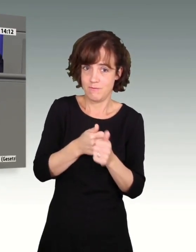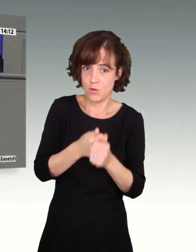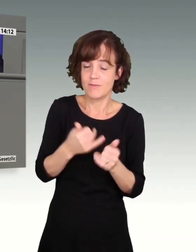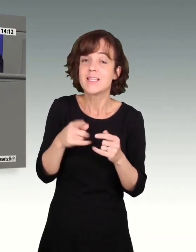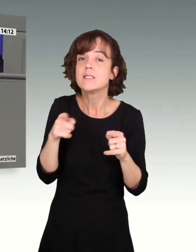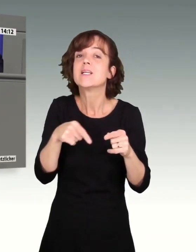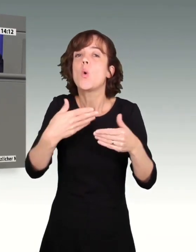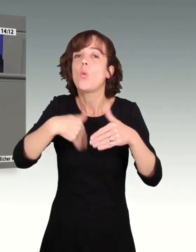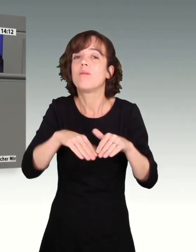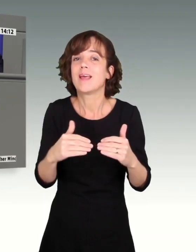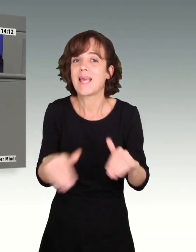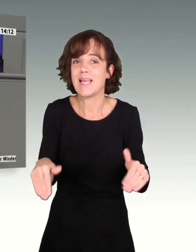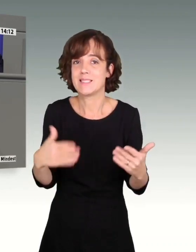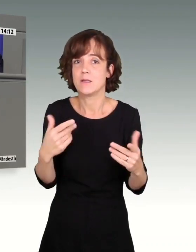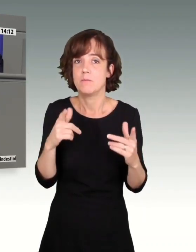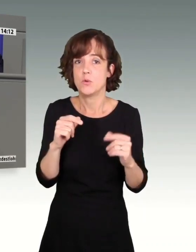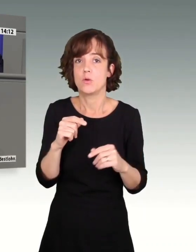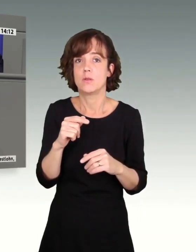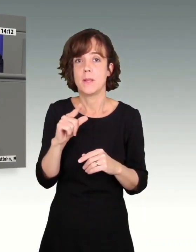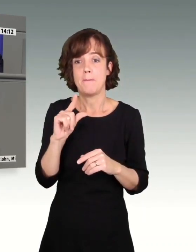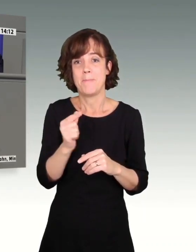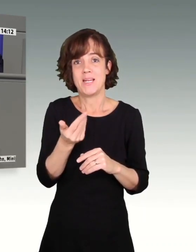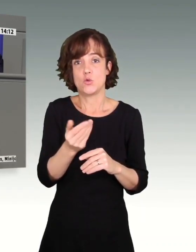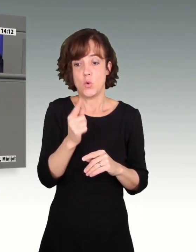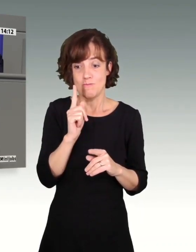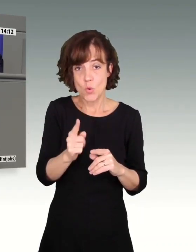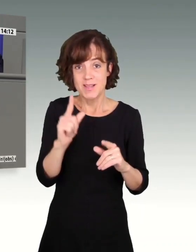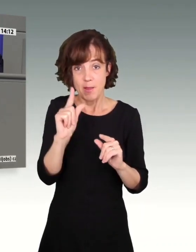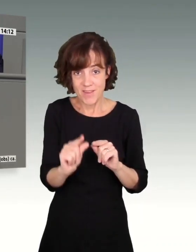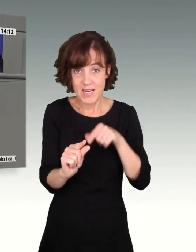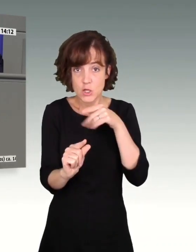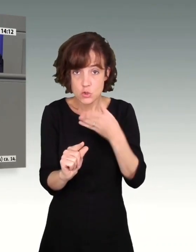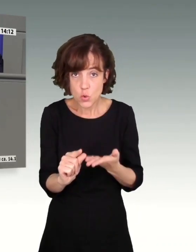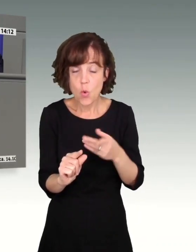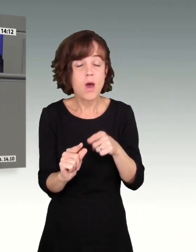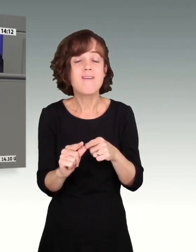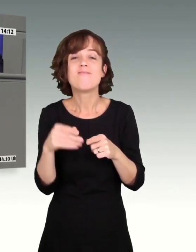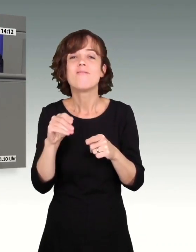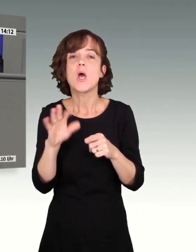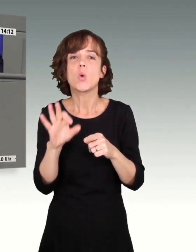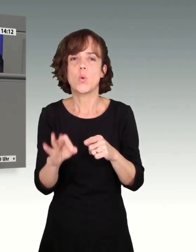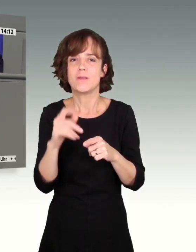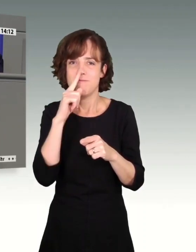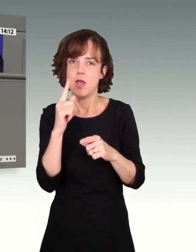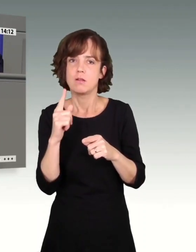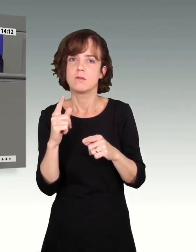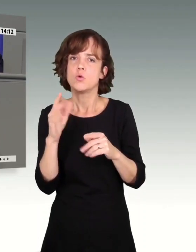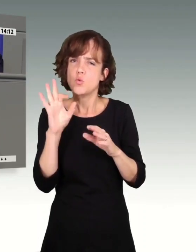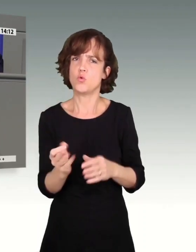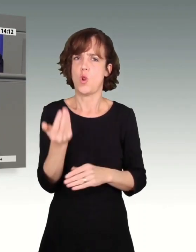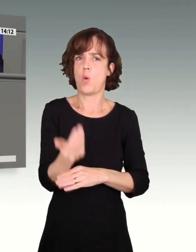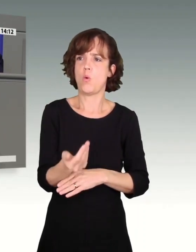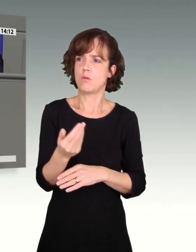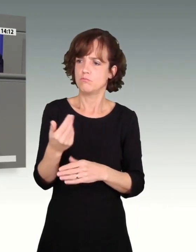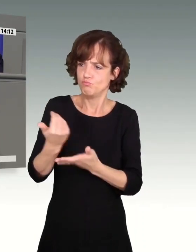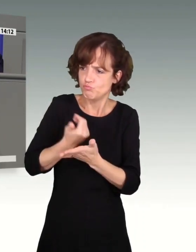Untergrenze. Das heißt noch lange nicht, dass der Mindestlohn nur da unten sitzen sein muss, sondern es wäre gut, wenn wir gute Löhne hätten, von